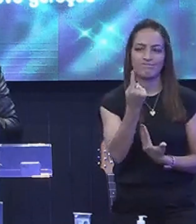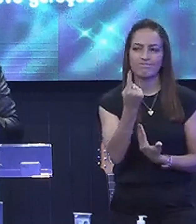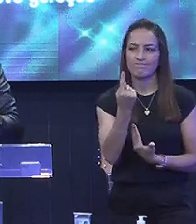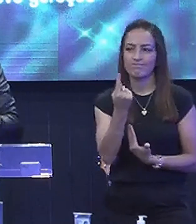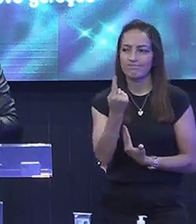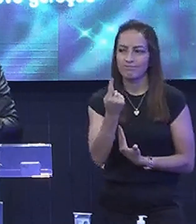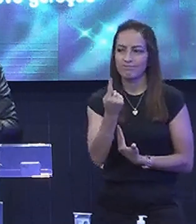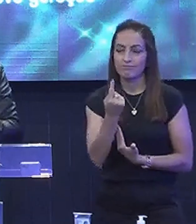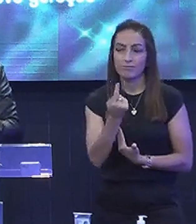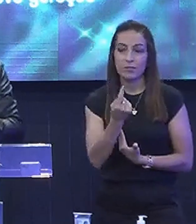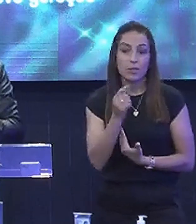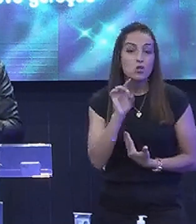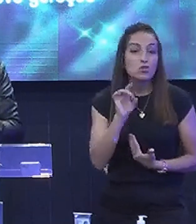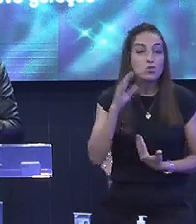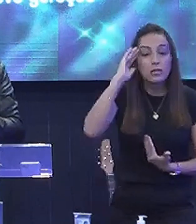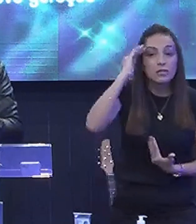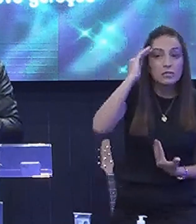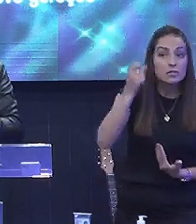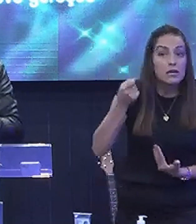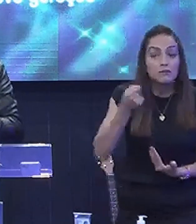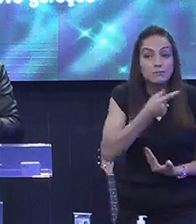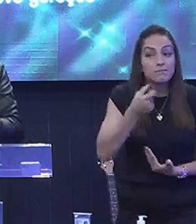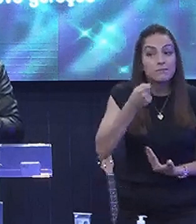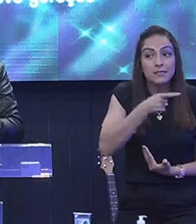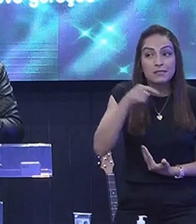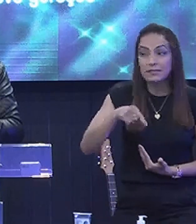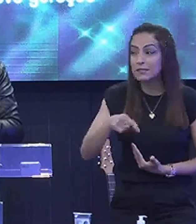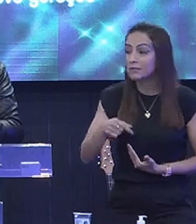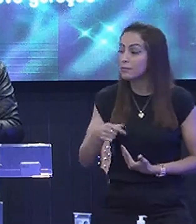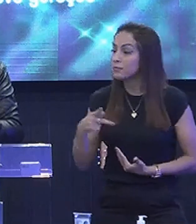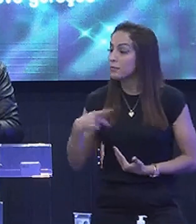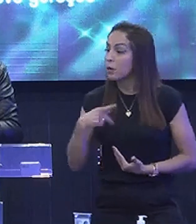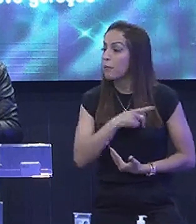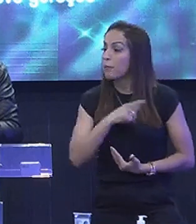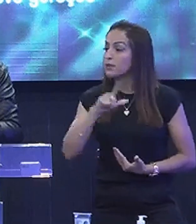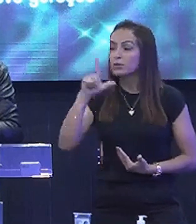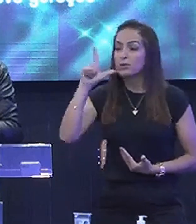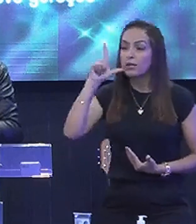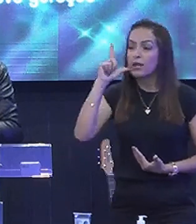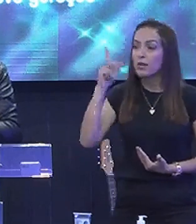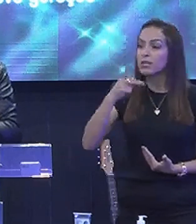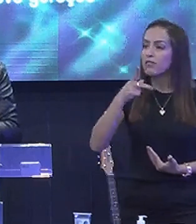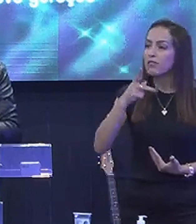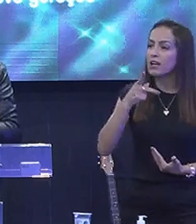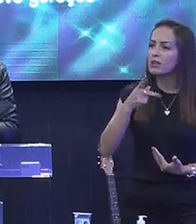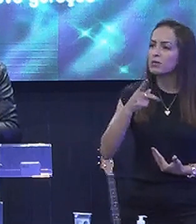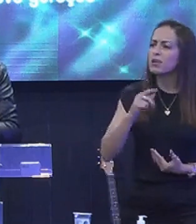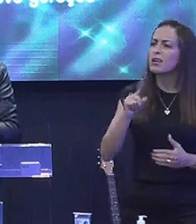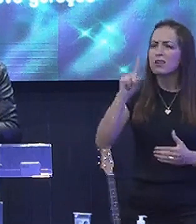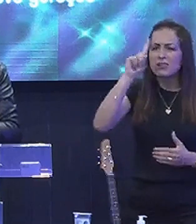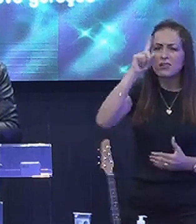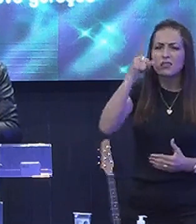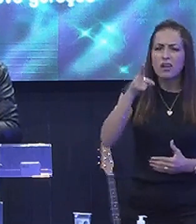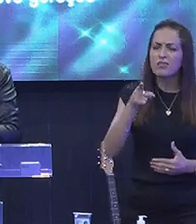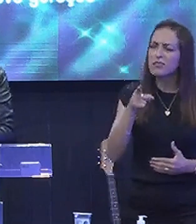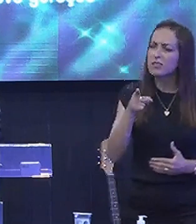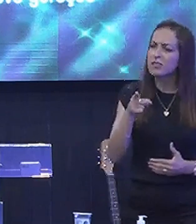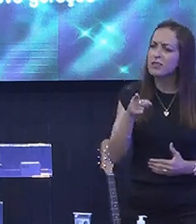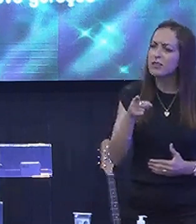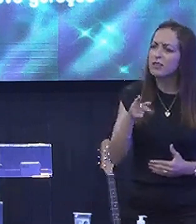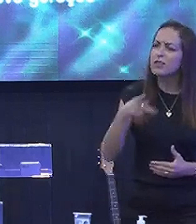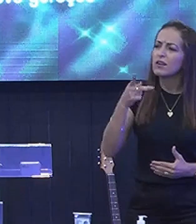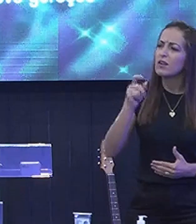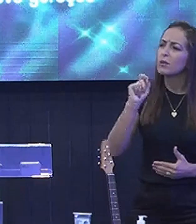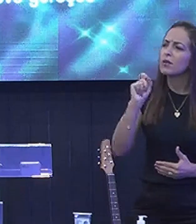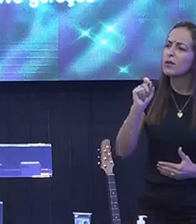Eu só entendi bem A piada aqui O pastor Léo Estava falando A respeito de patrão Não era? Era Vou